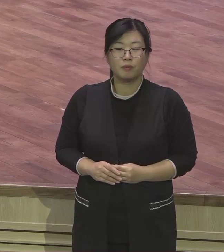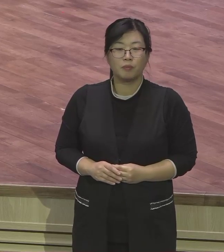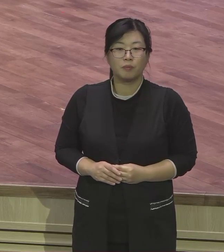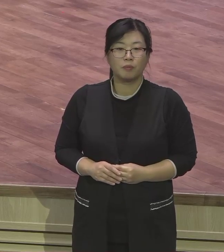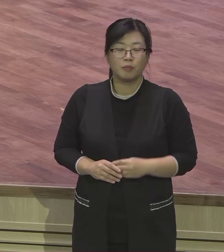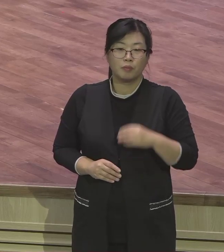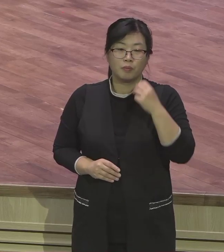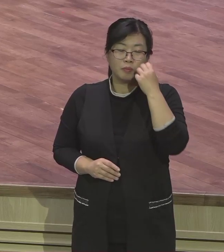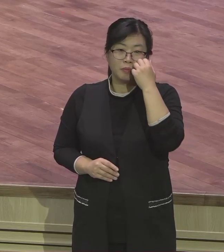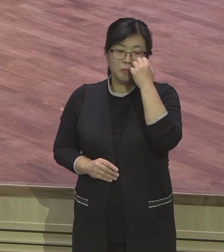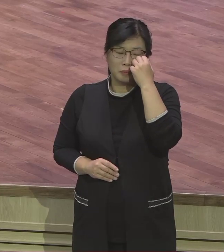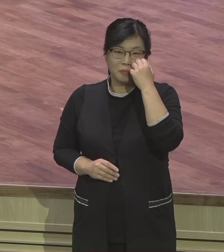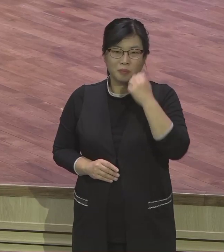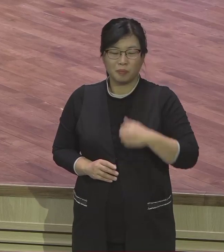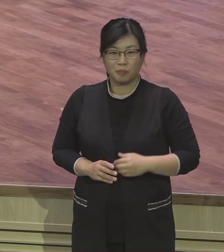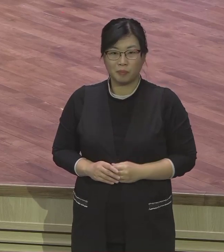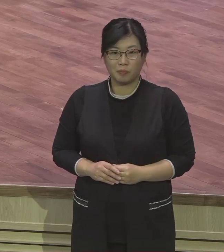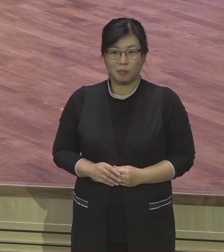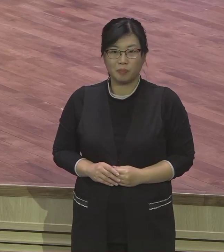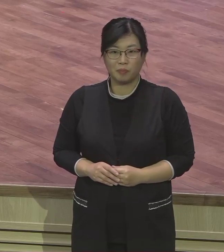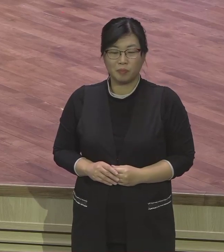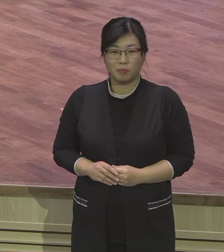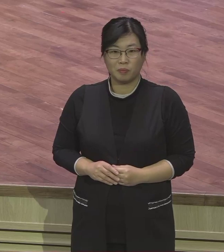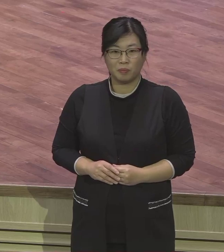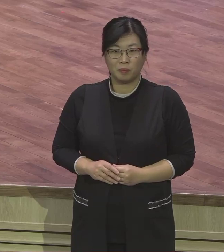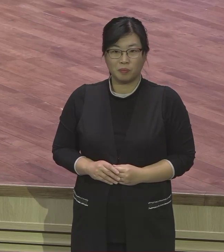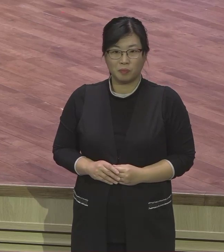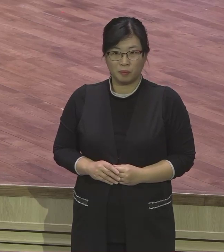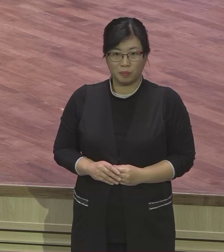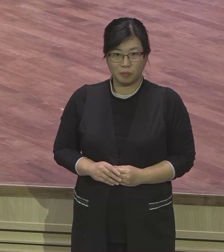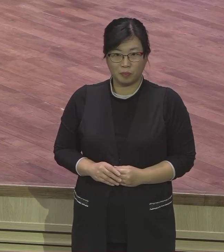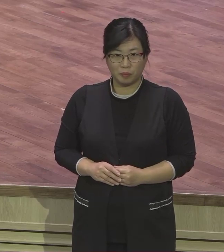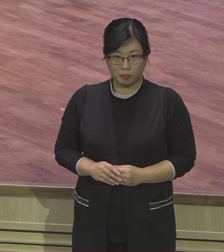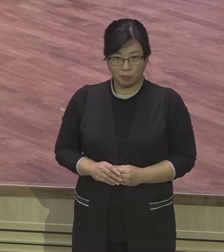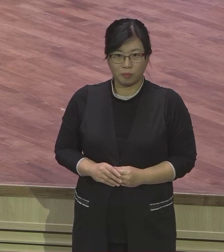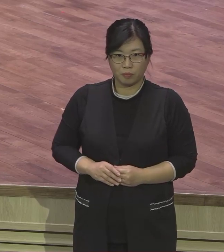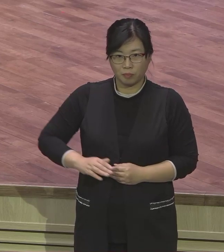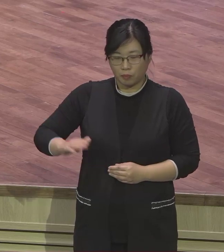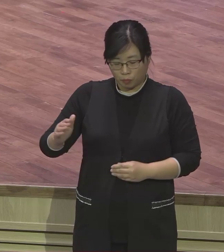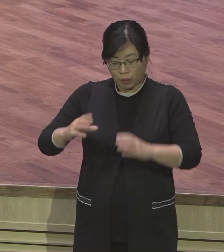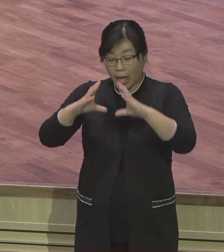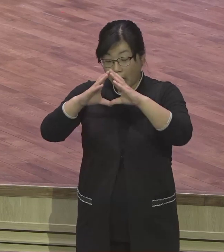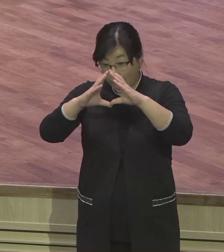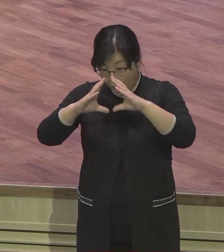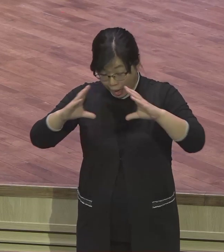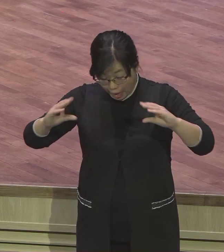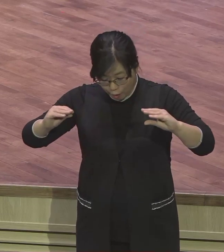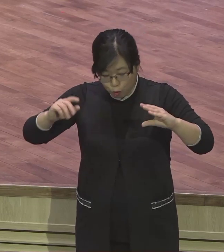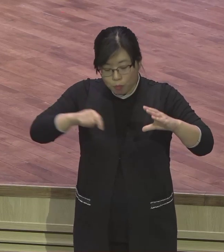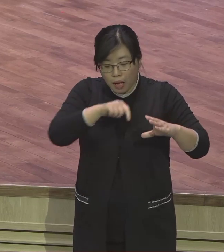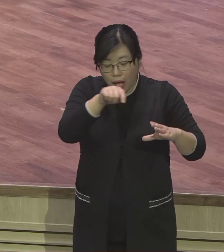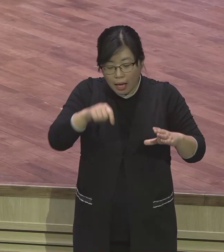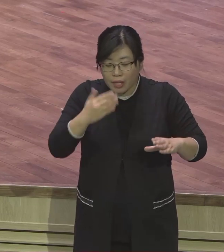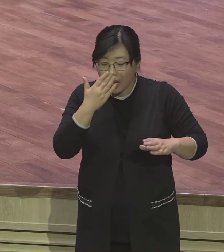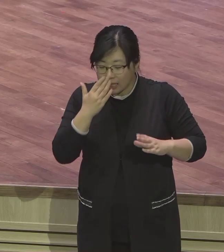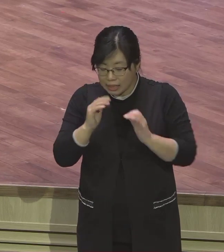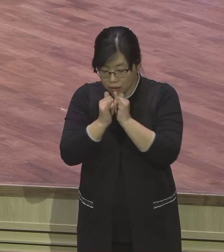하나님의 은약 성취에 있었다는 거예요. 하나님의 말씀이 이루어졌다는 거예요. 장식의 46장 3절에 보면